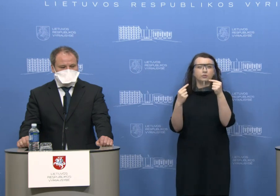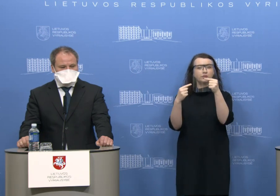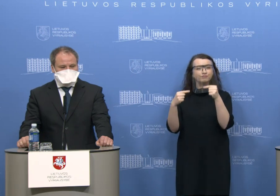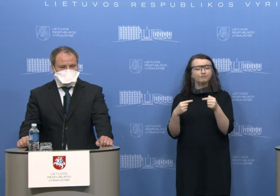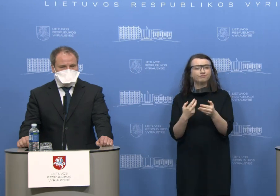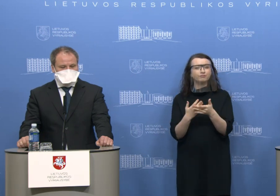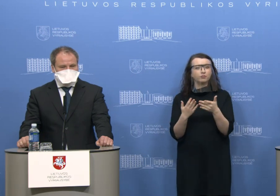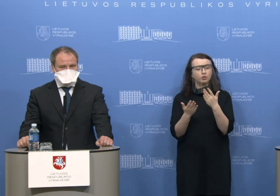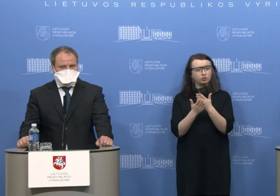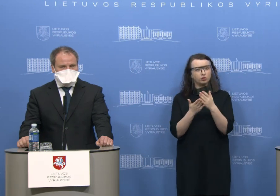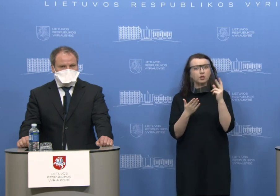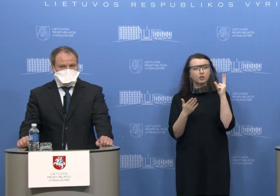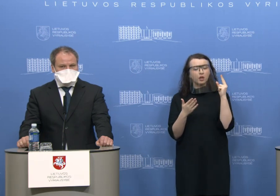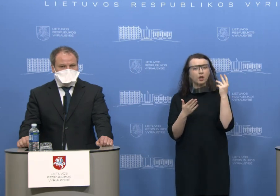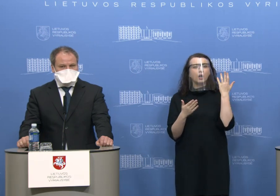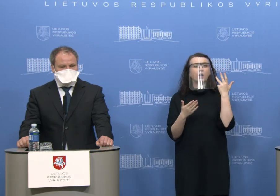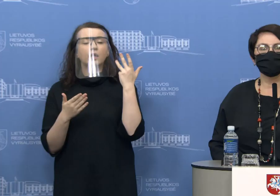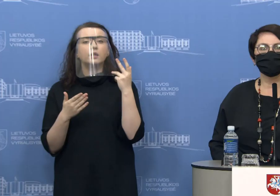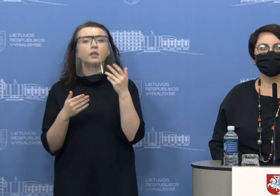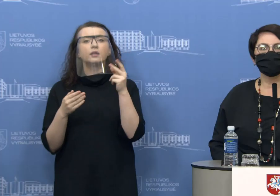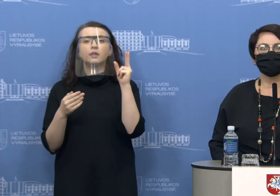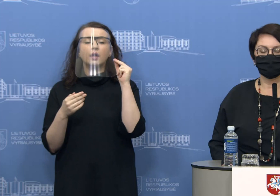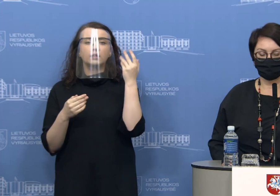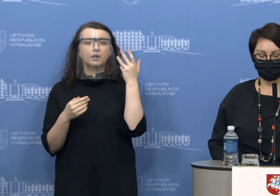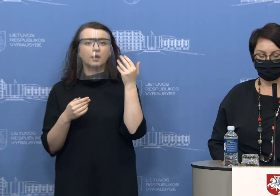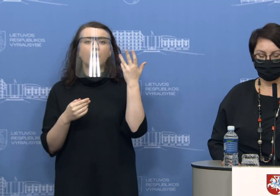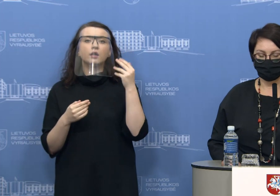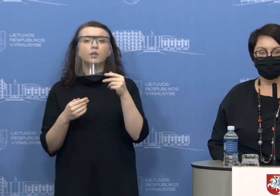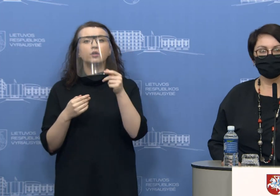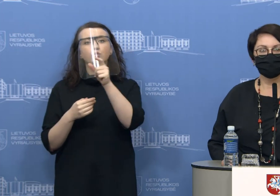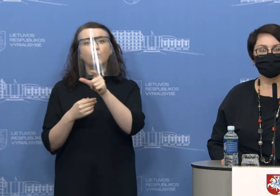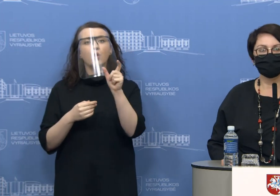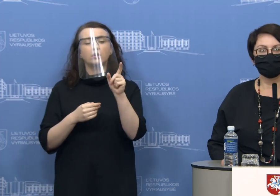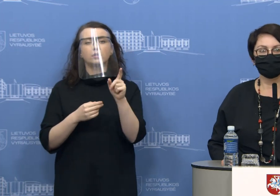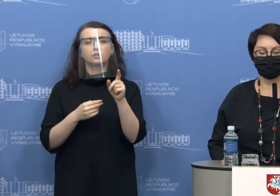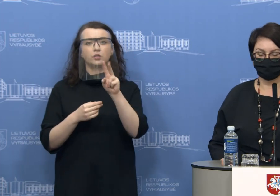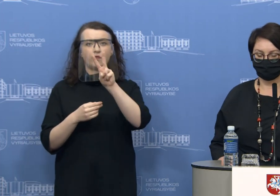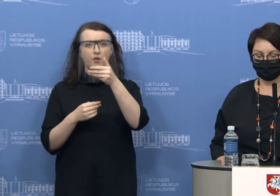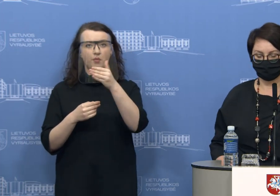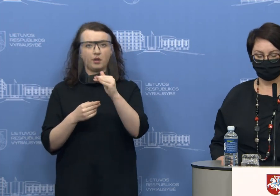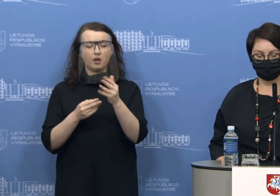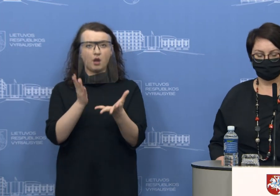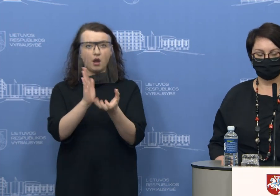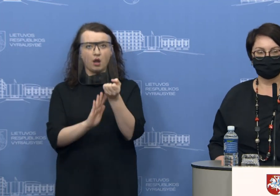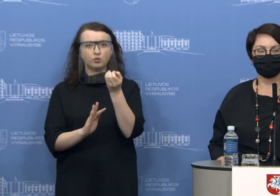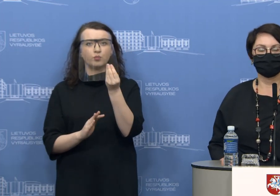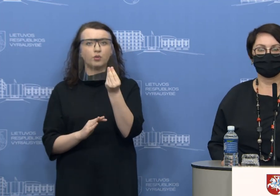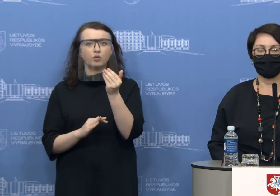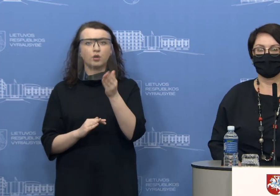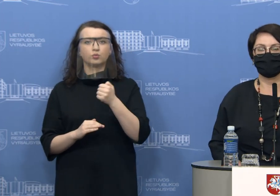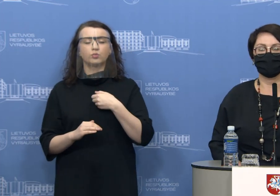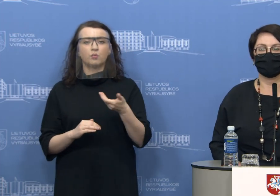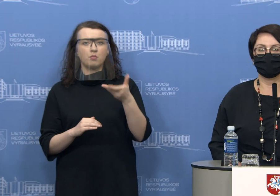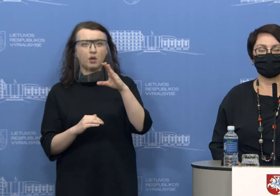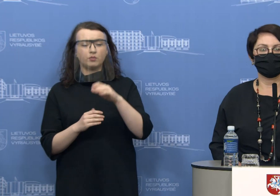atitinkamai, kada yra ta data ir kada žmonės atgaus pinigus iš BMI, į tie, kurie turi permoką.